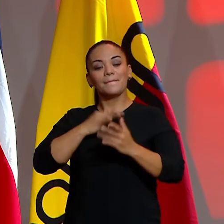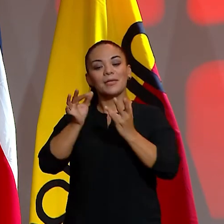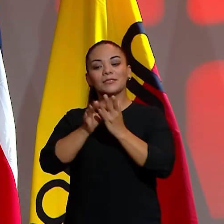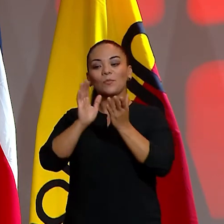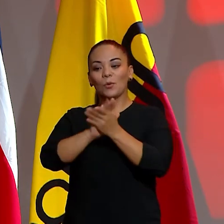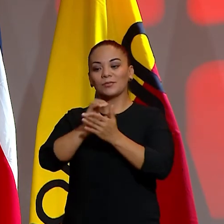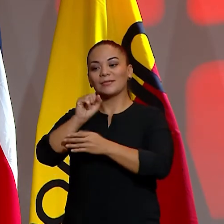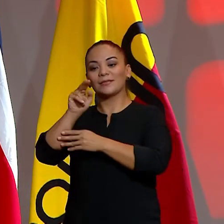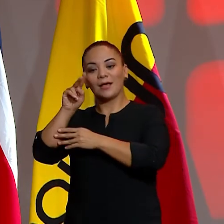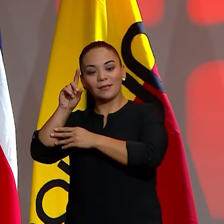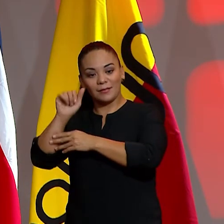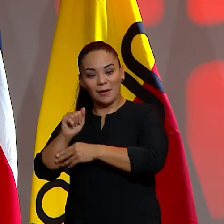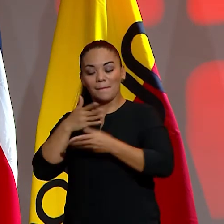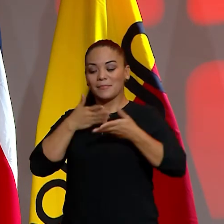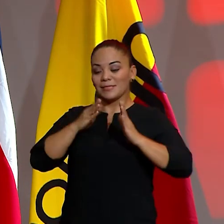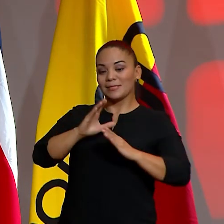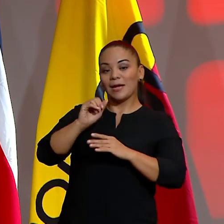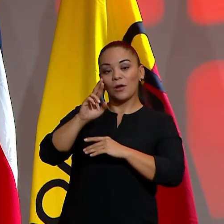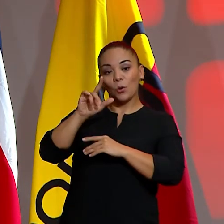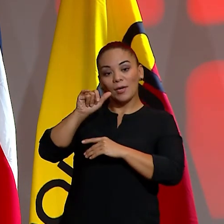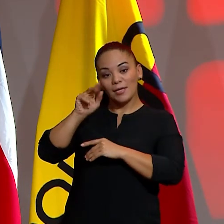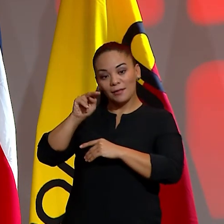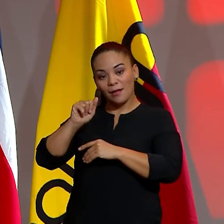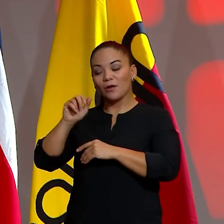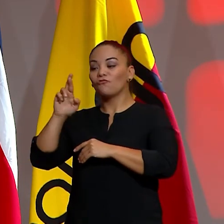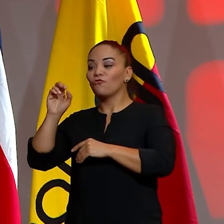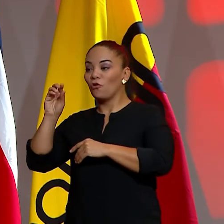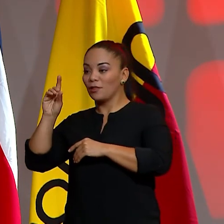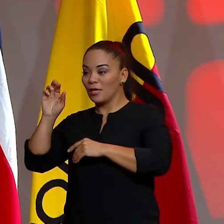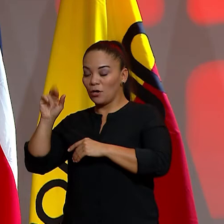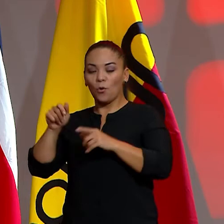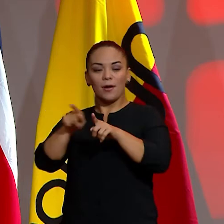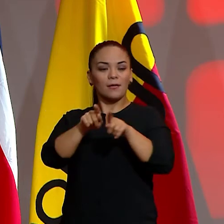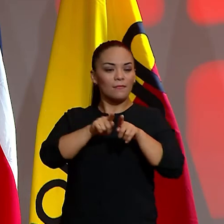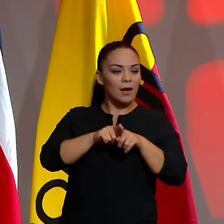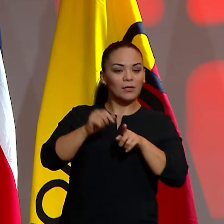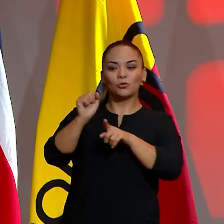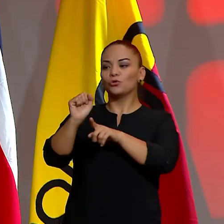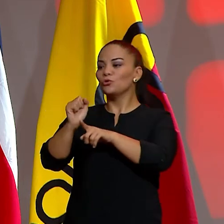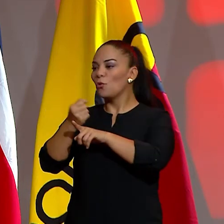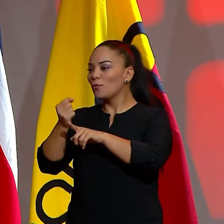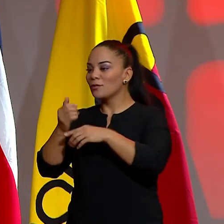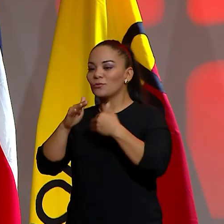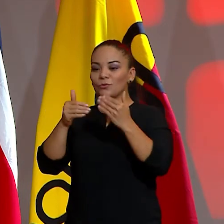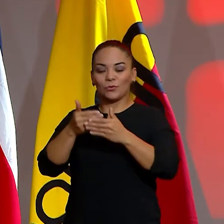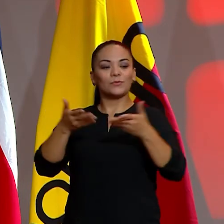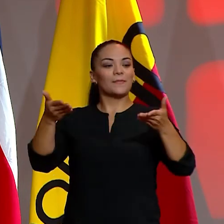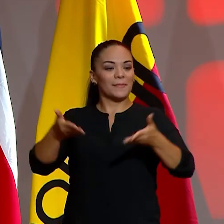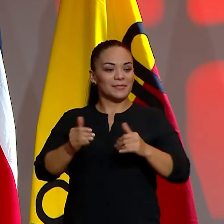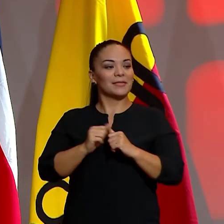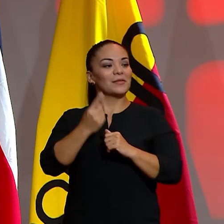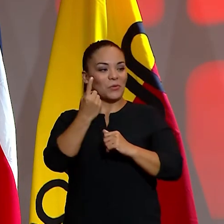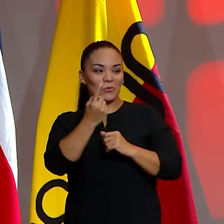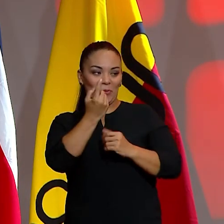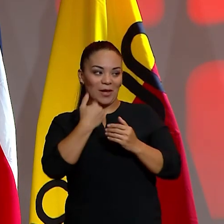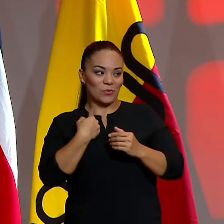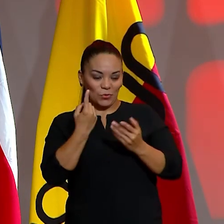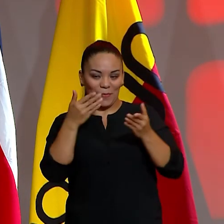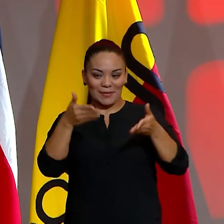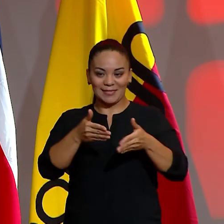esposa Sandra Cruz, mis hijos Carolina y Rodrigo, mis hermanos y sobrinos, aquí presente uno de ellos,